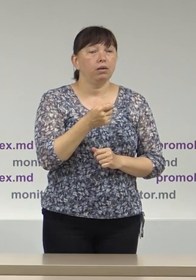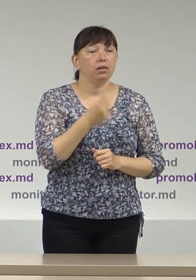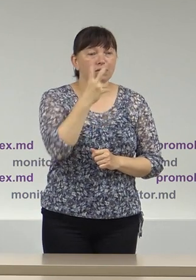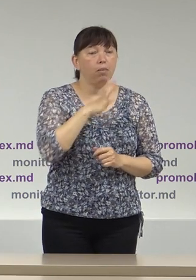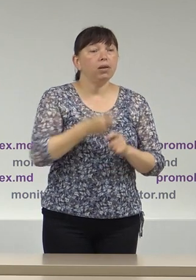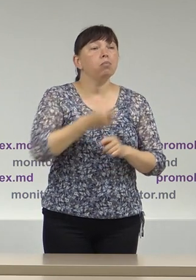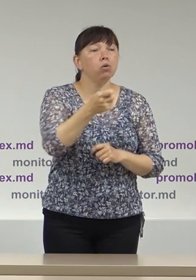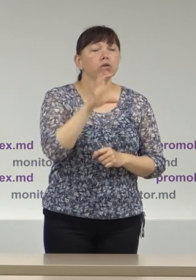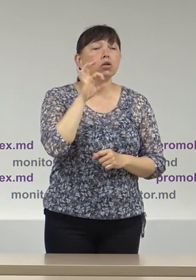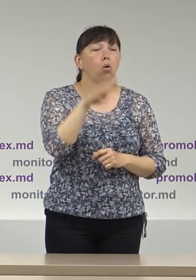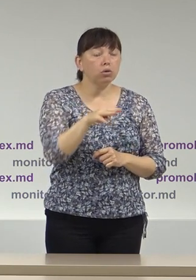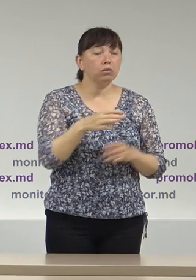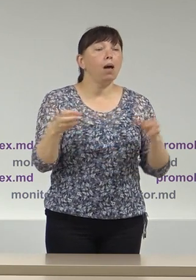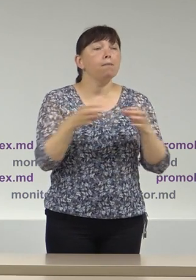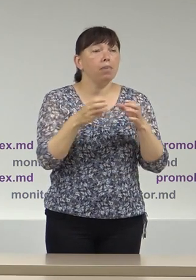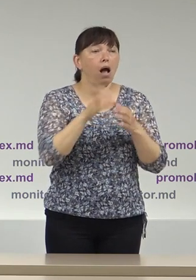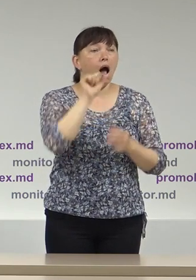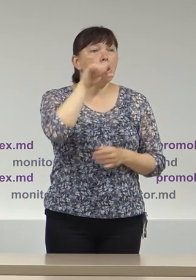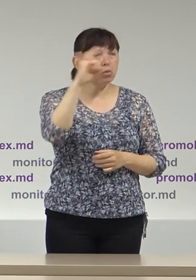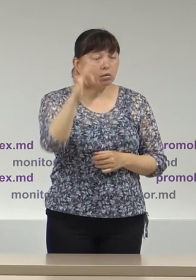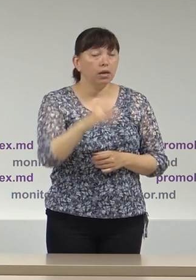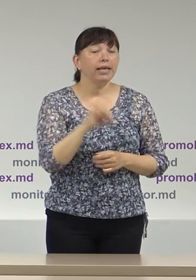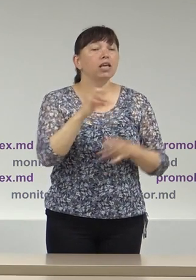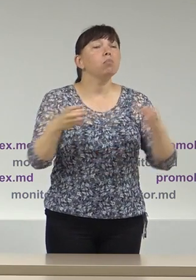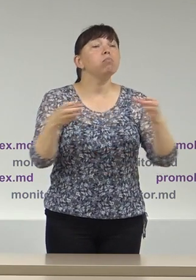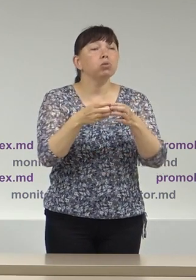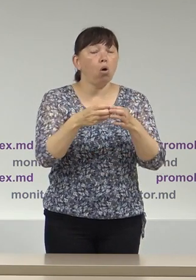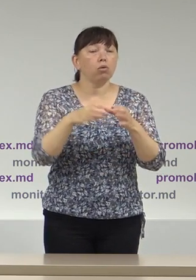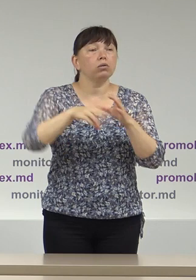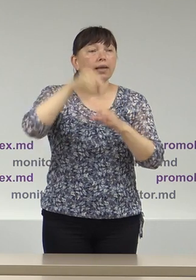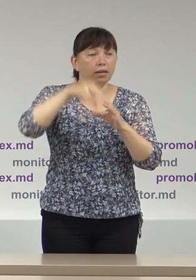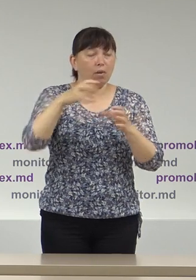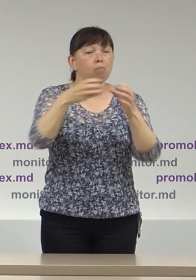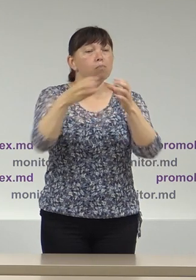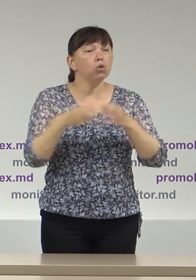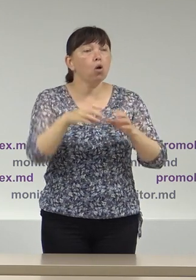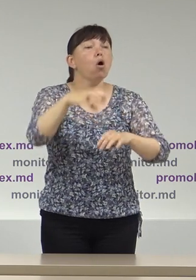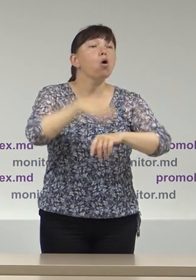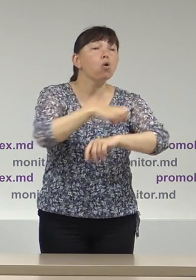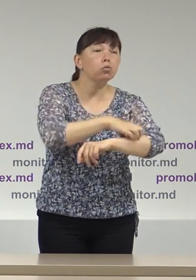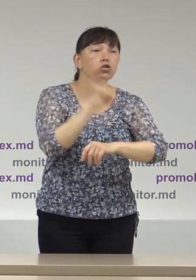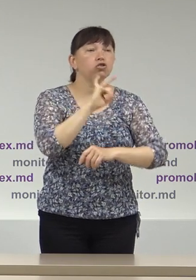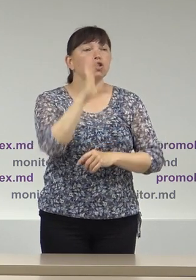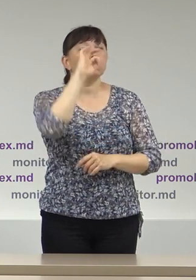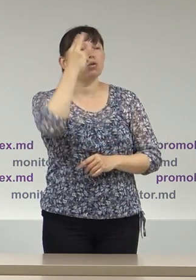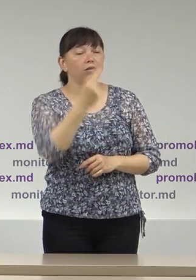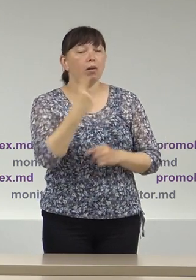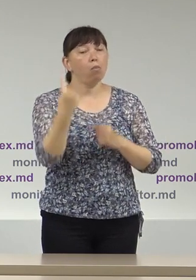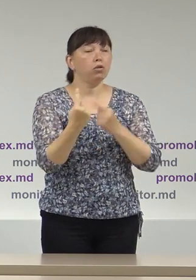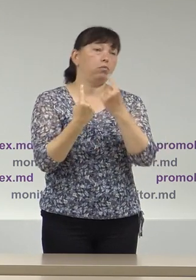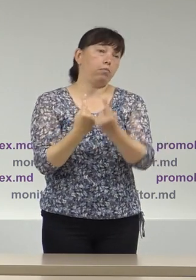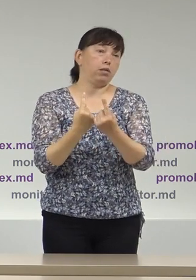concurenții electorale, de către Partidul AUR și de către blocul electoral al comuniștilor și socialiștilor, câte una.